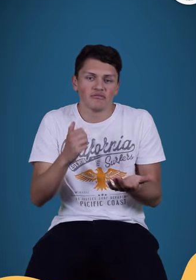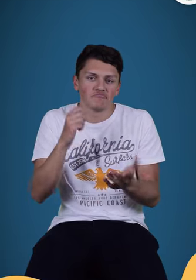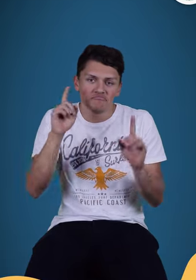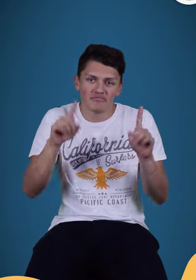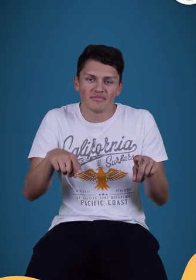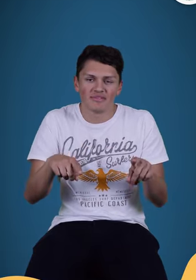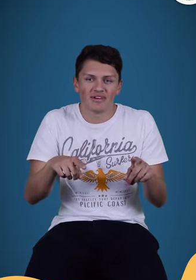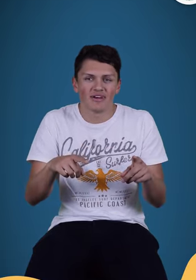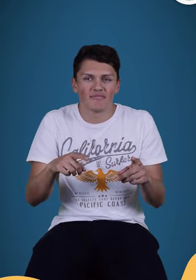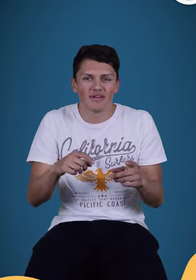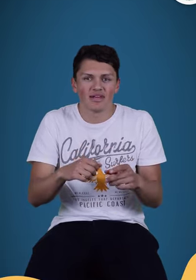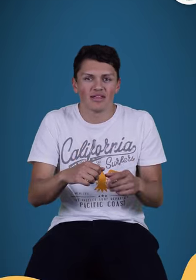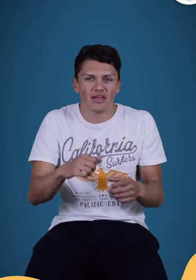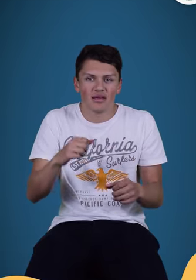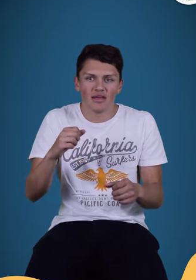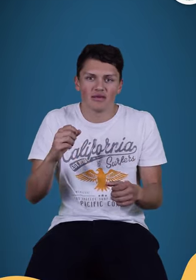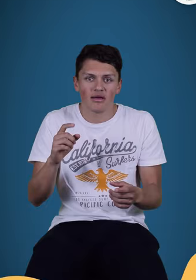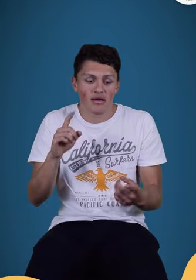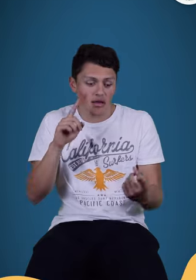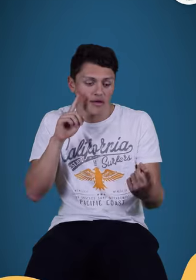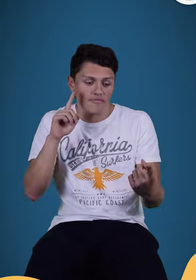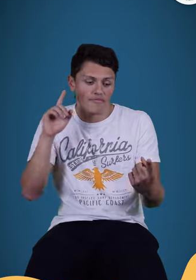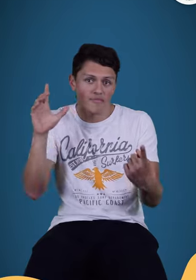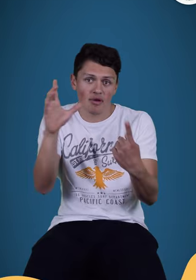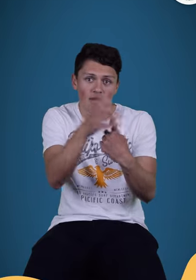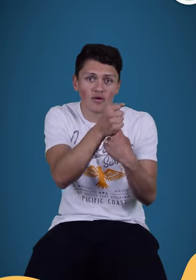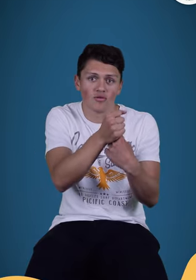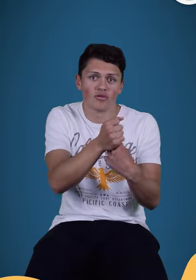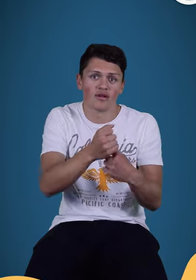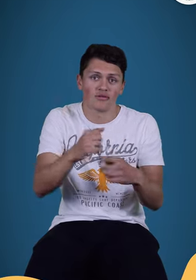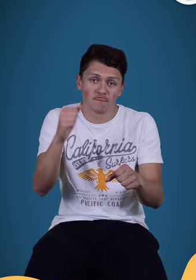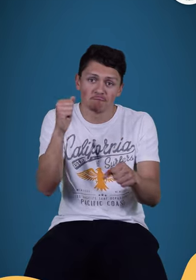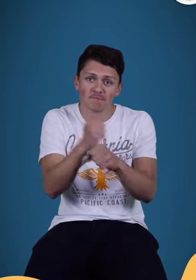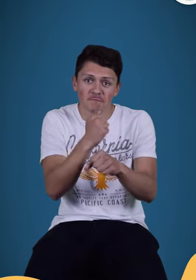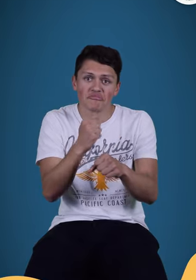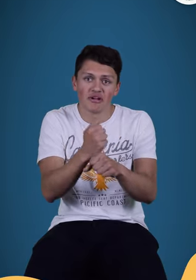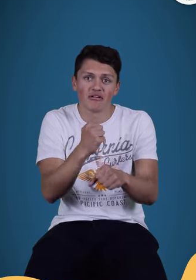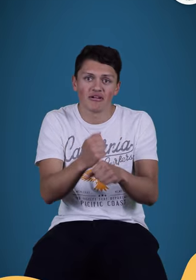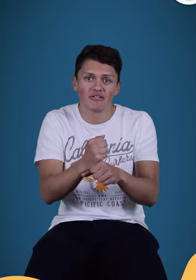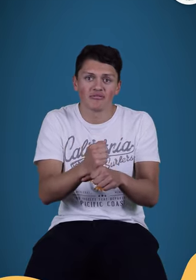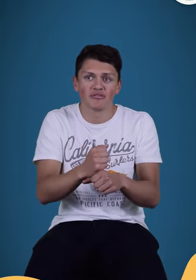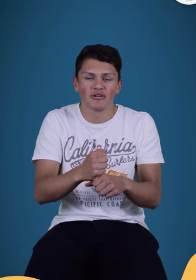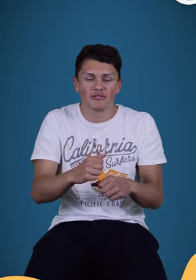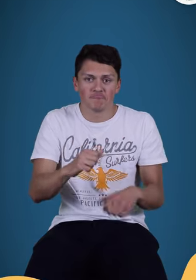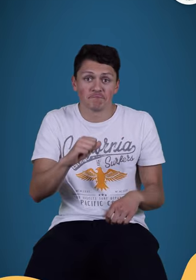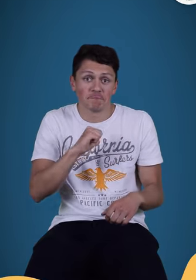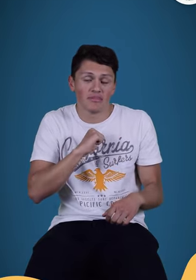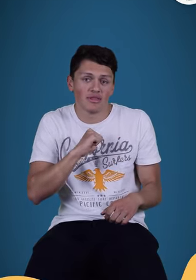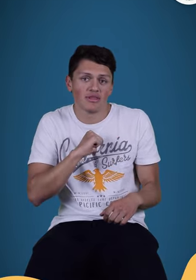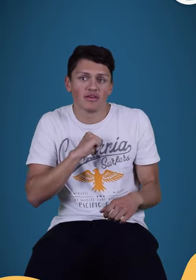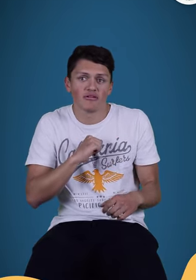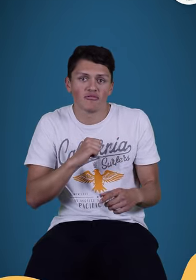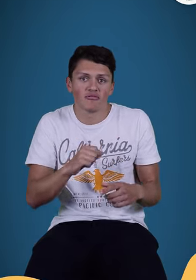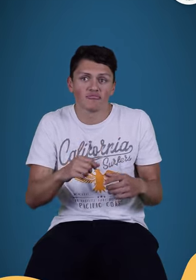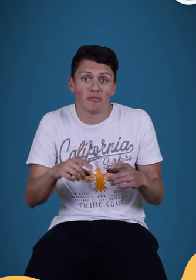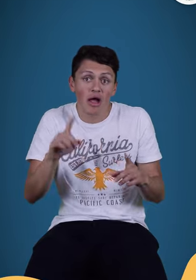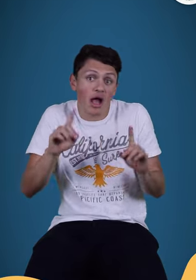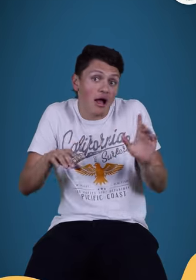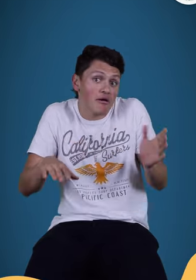También sirve para encontrar trabajo y otras personas lo han visto así, con ese objetivo. B.